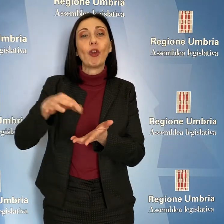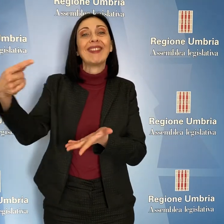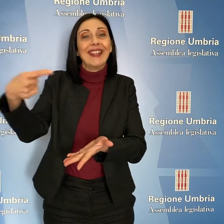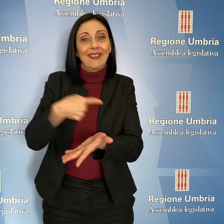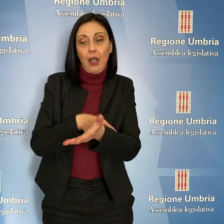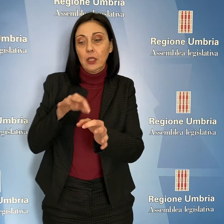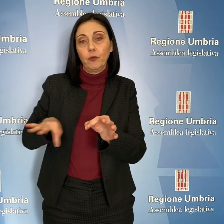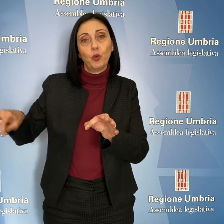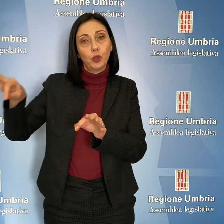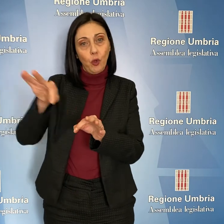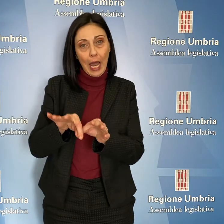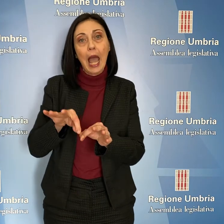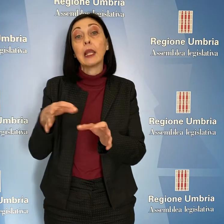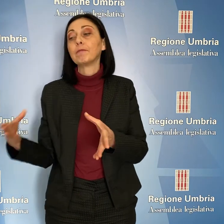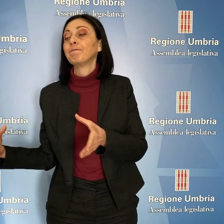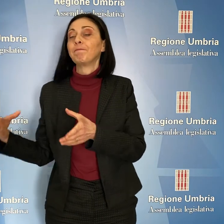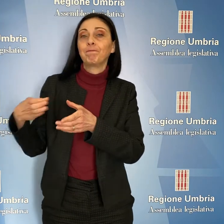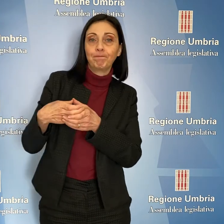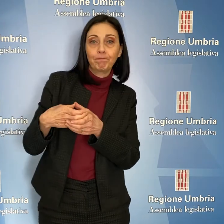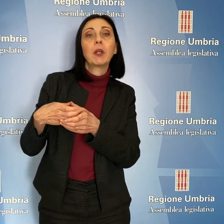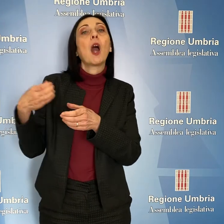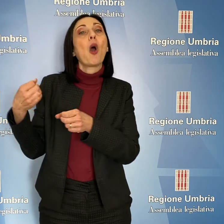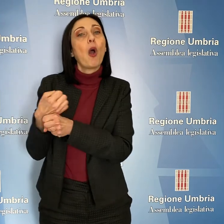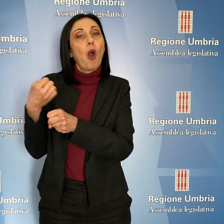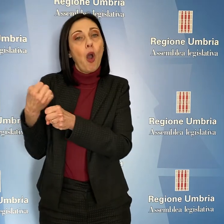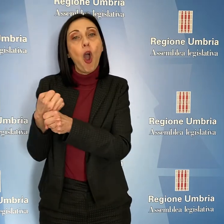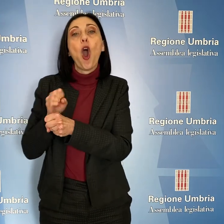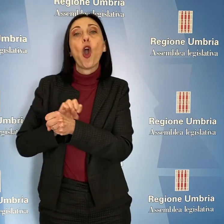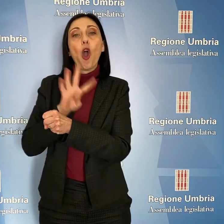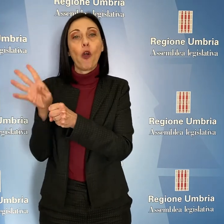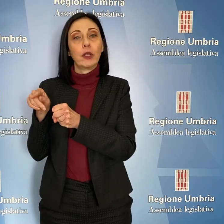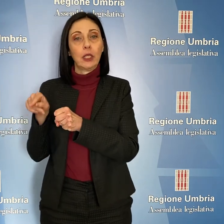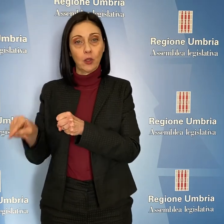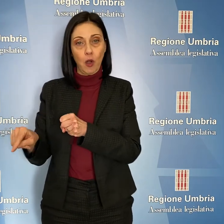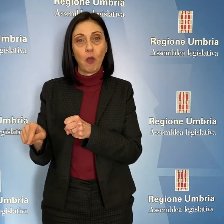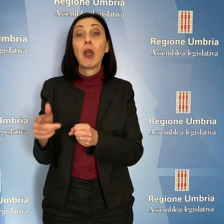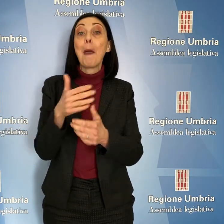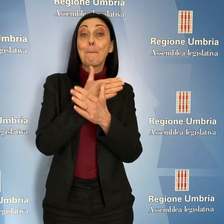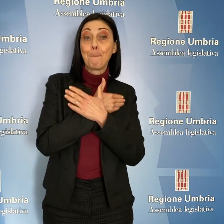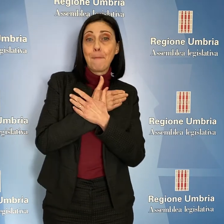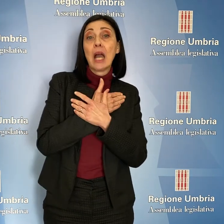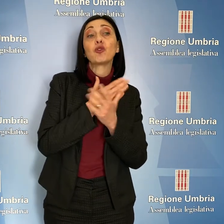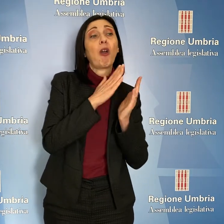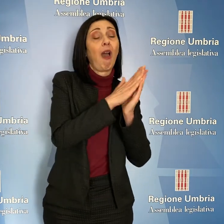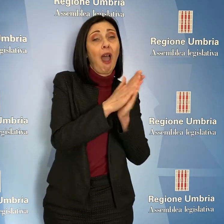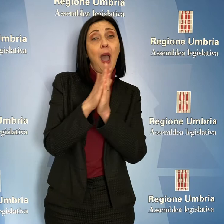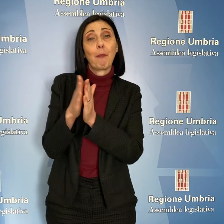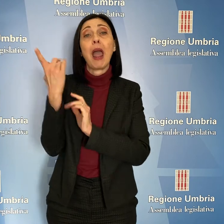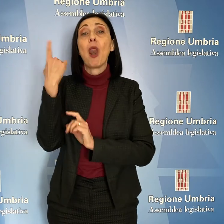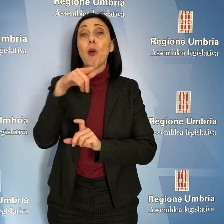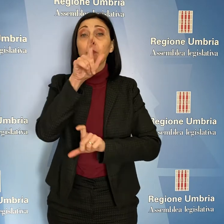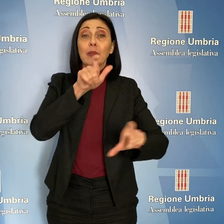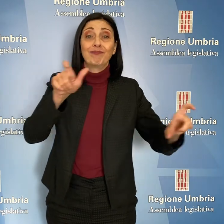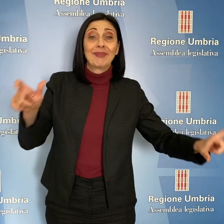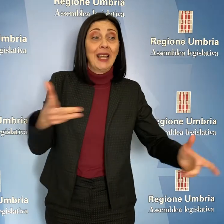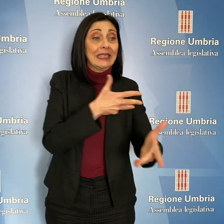operative Covid-19. Sempre a maggio è stato lanciato l'appello ai donatori di sangue ed emocomponenti ad offrire la loro